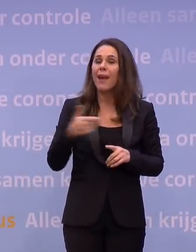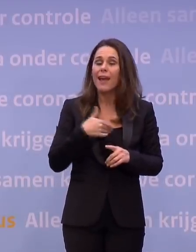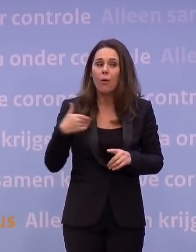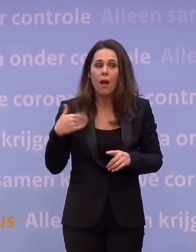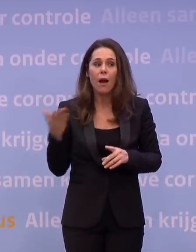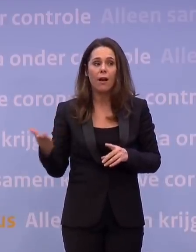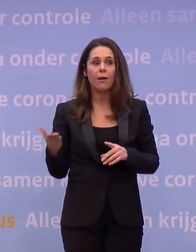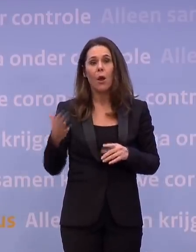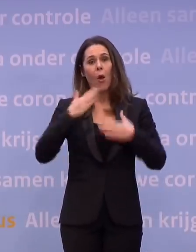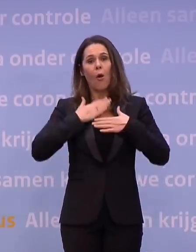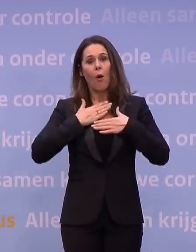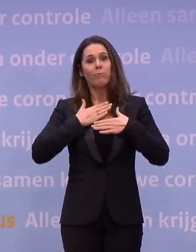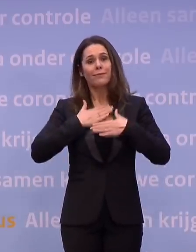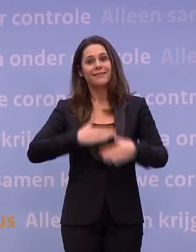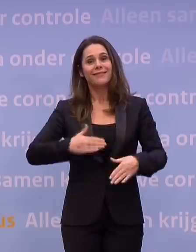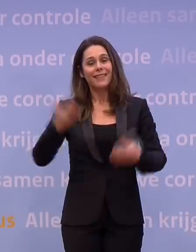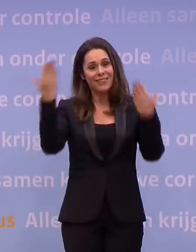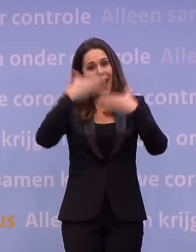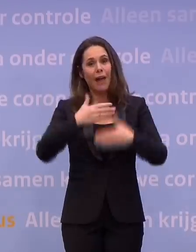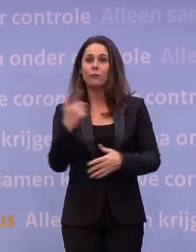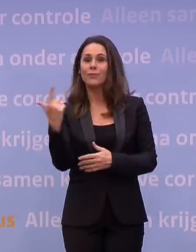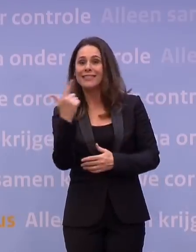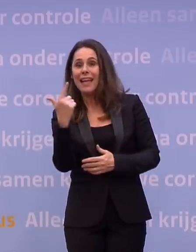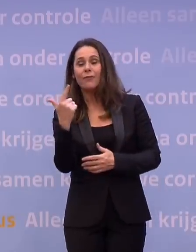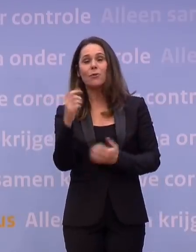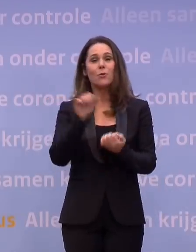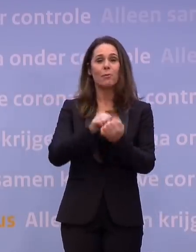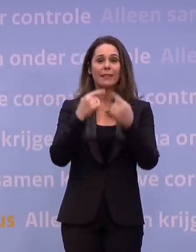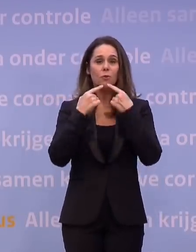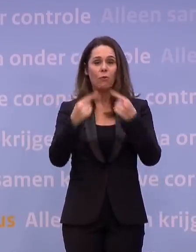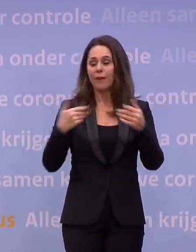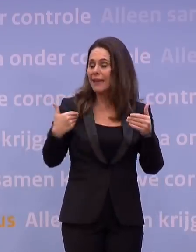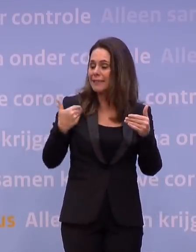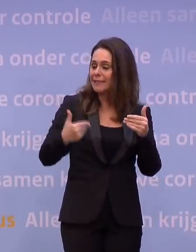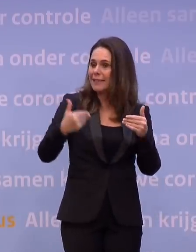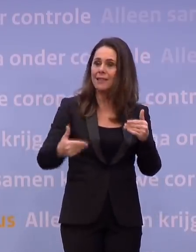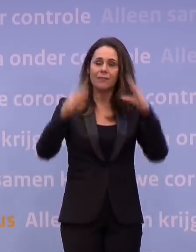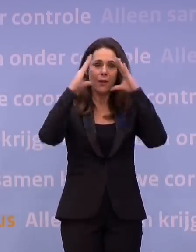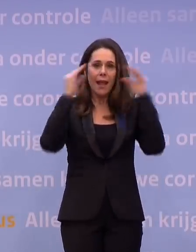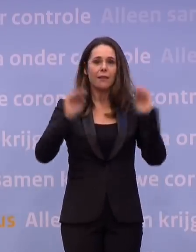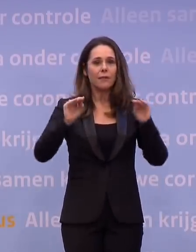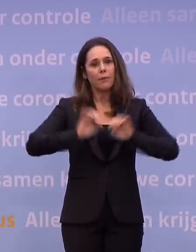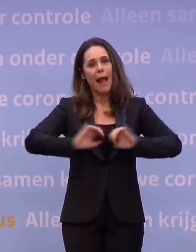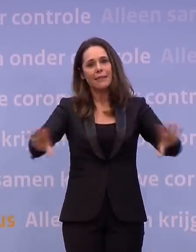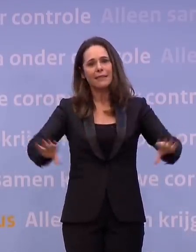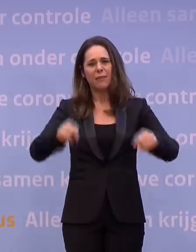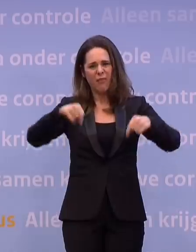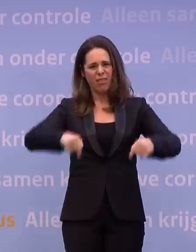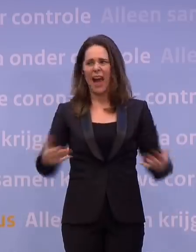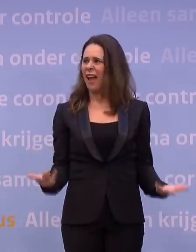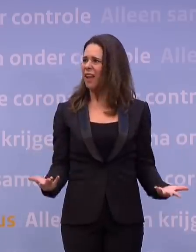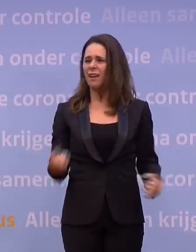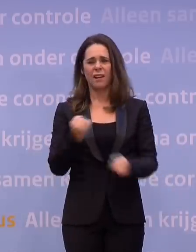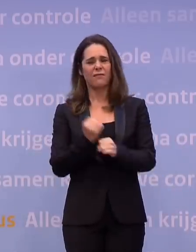we u op dinsdagavond vaak gezien om zeven uur s'avond met persconferenties om Nederland te informeren. Vandaag midden op de